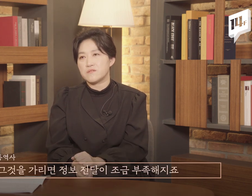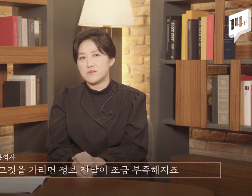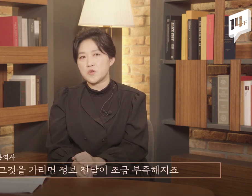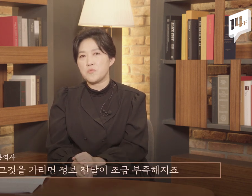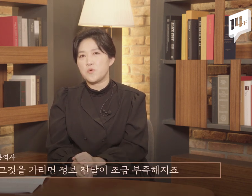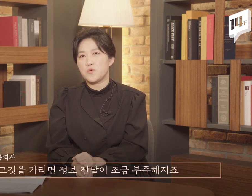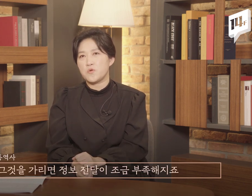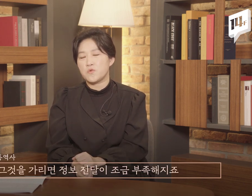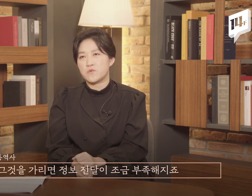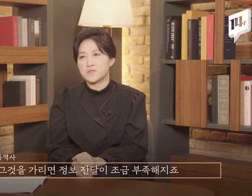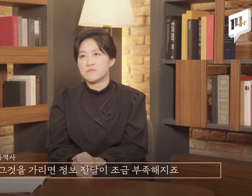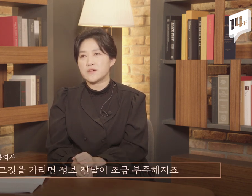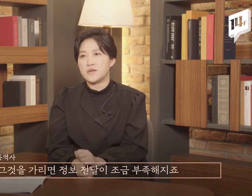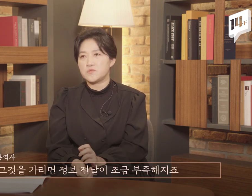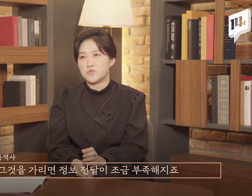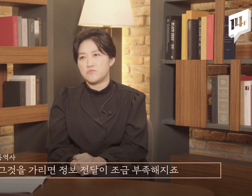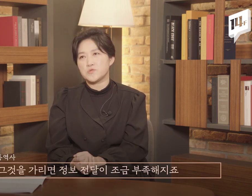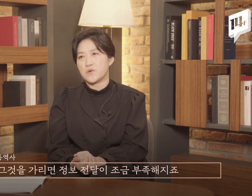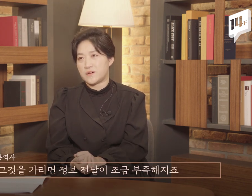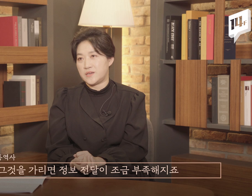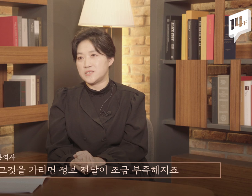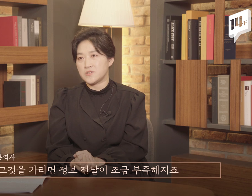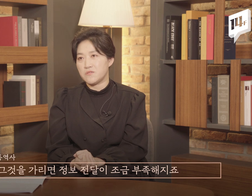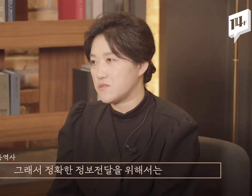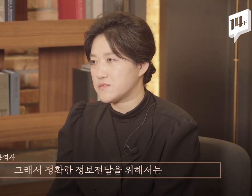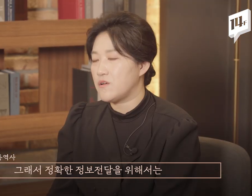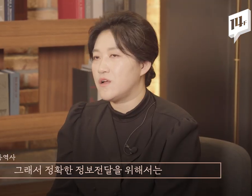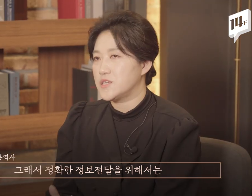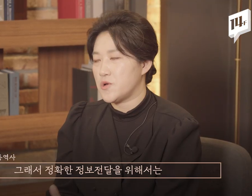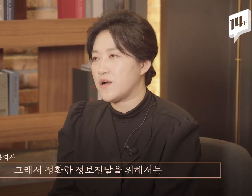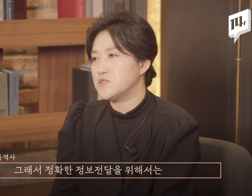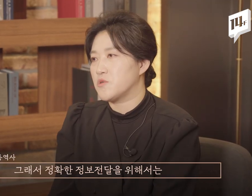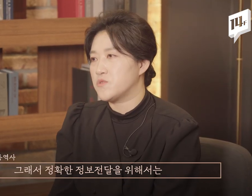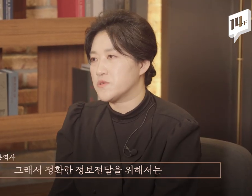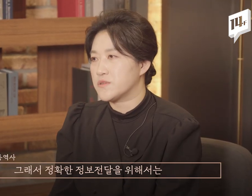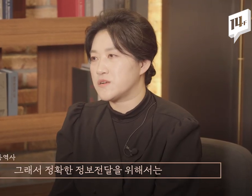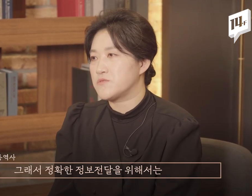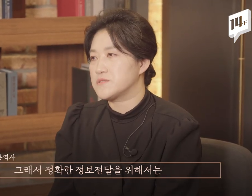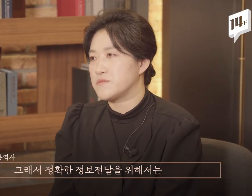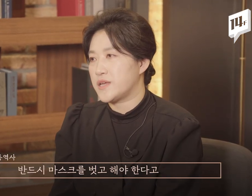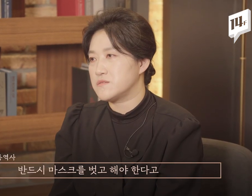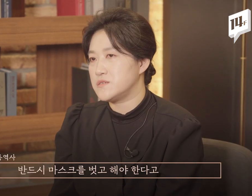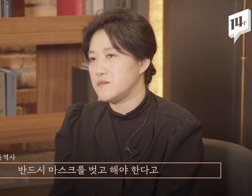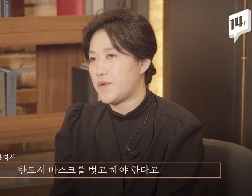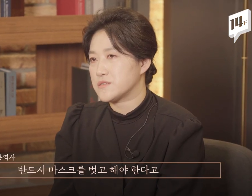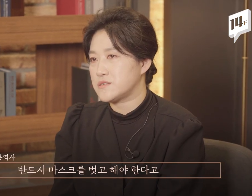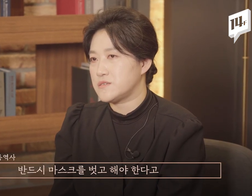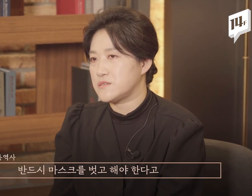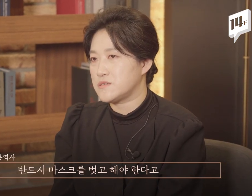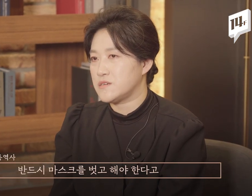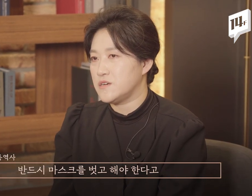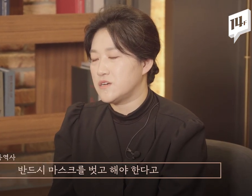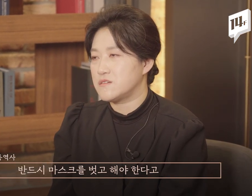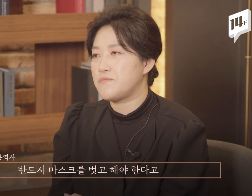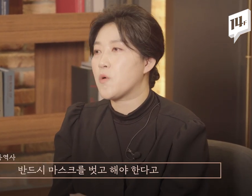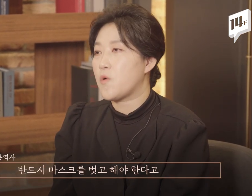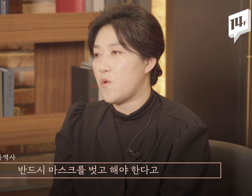정보 전달에 조금 부족해지죠. 그래서 정확한 정보 전달을 위해서는 반드시 마스크를 벗고